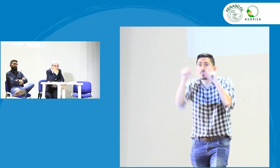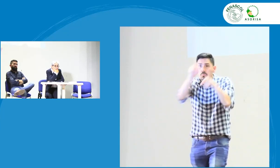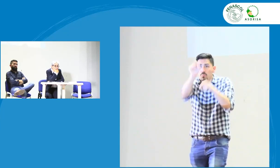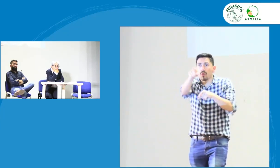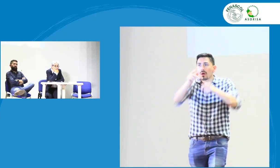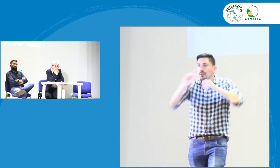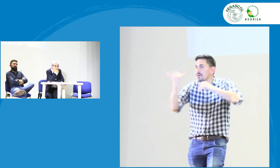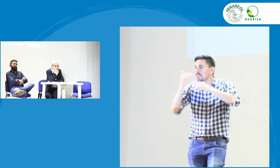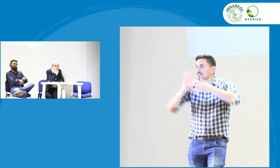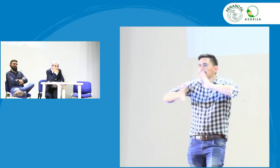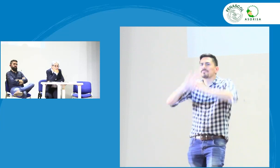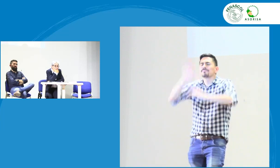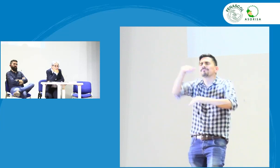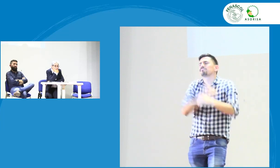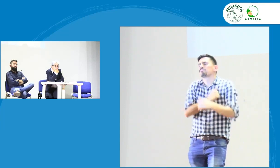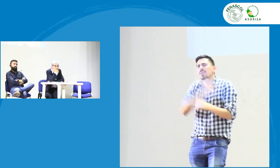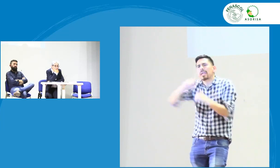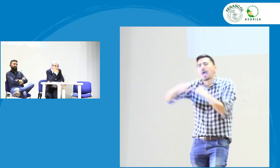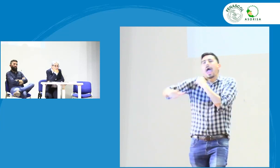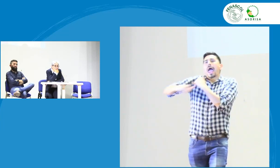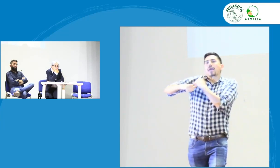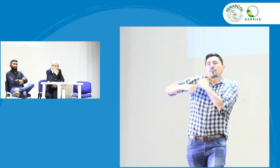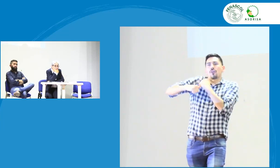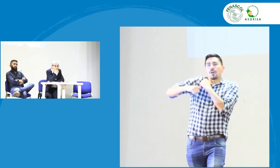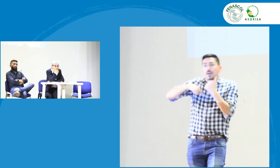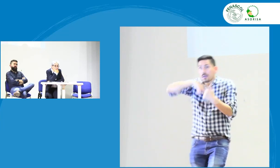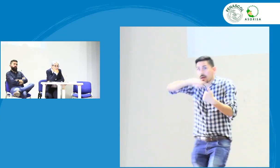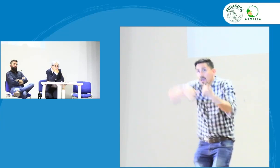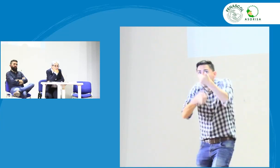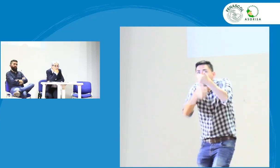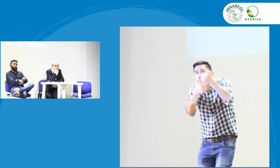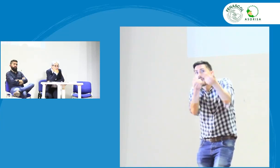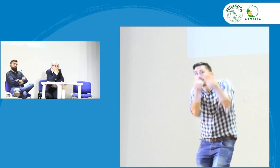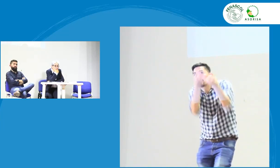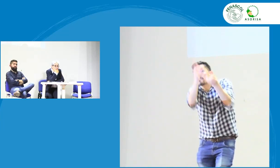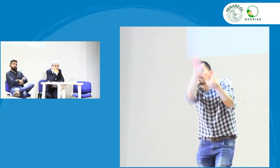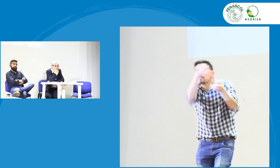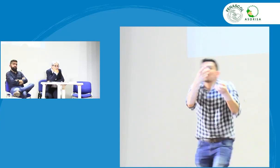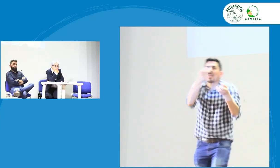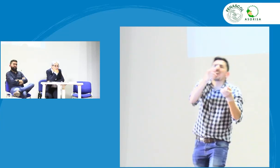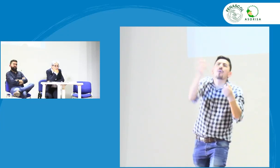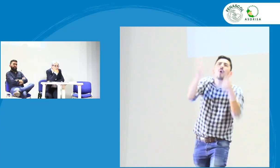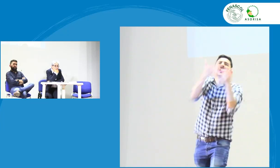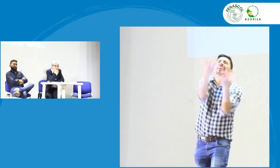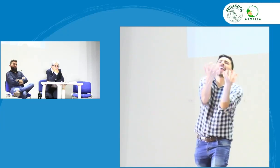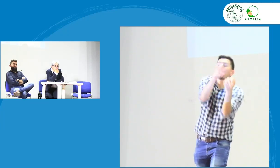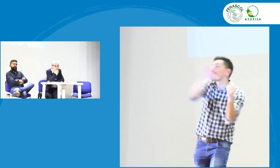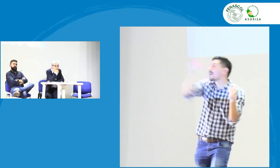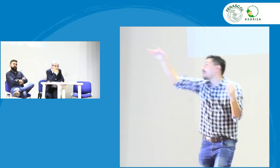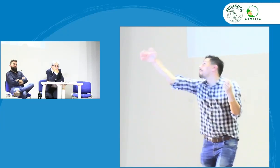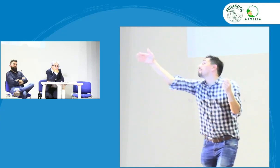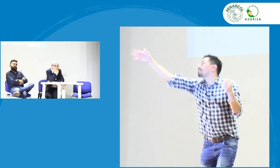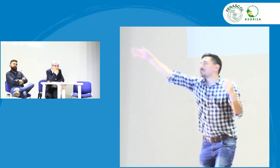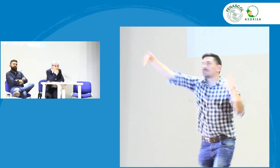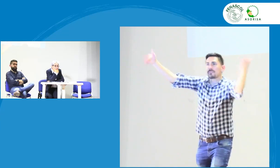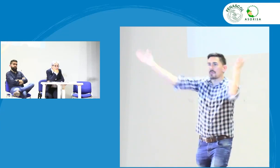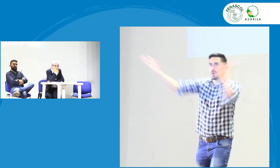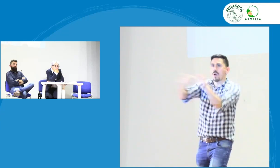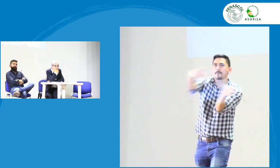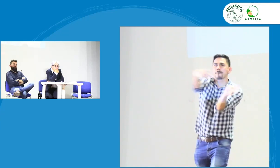nos podemos ver yo te puedo dar todo el correo electrónico para saber tener